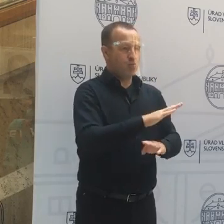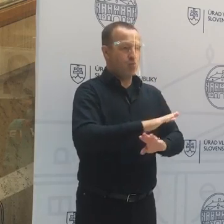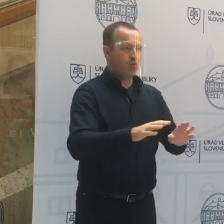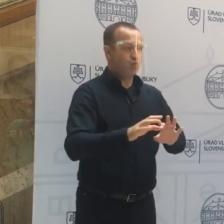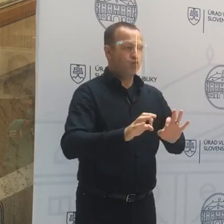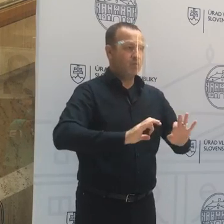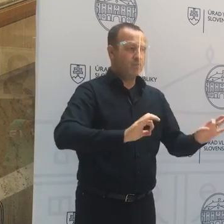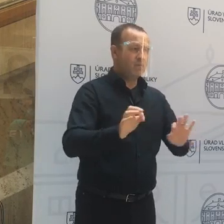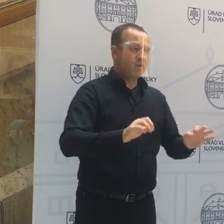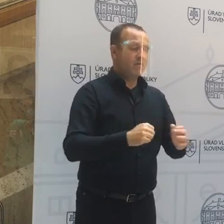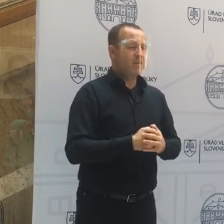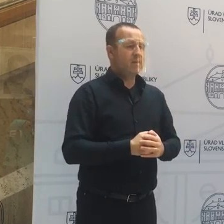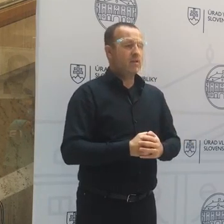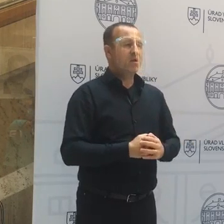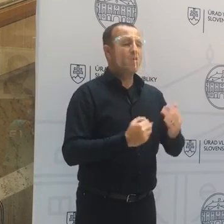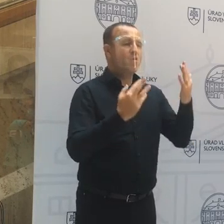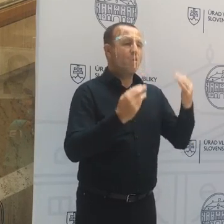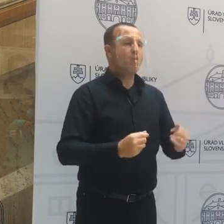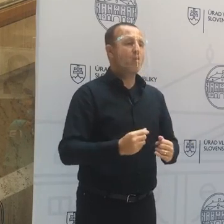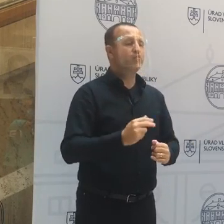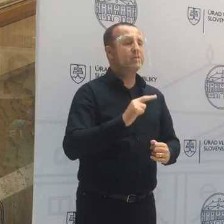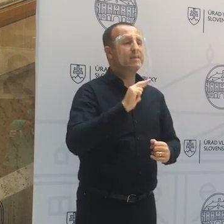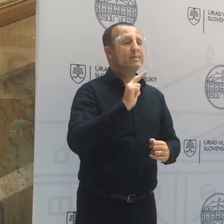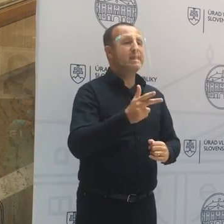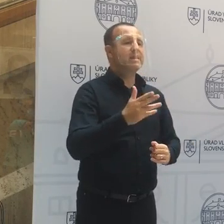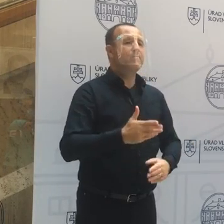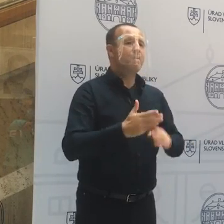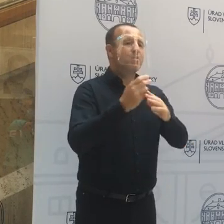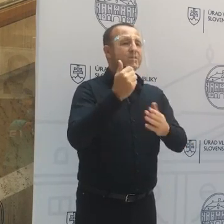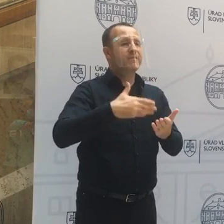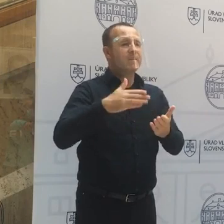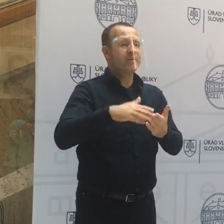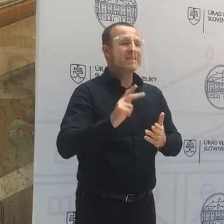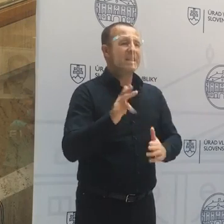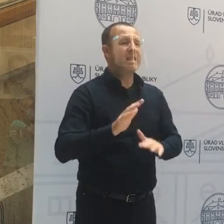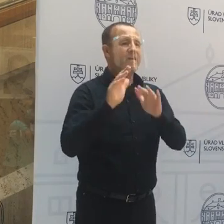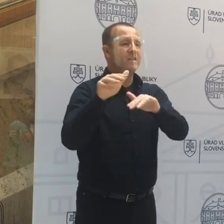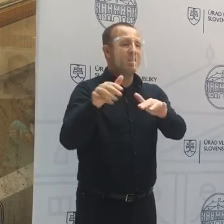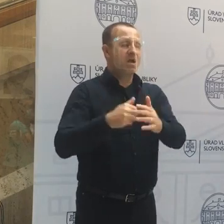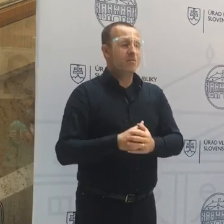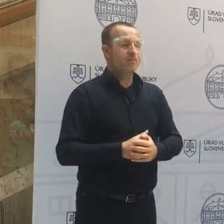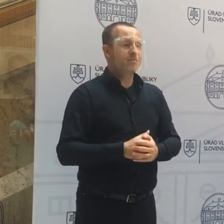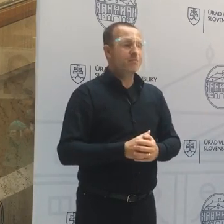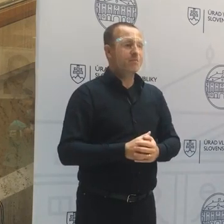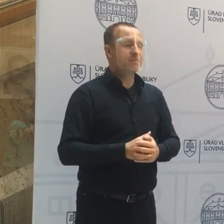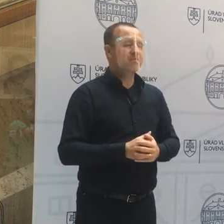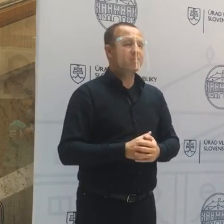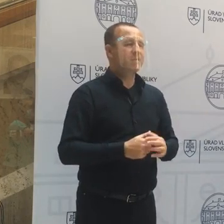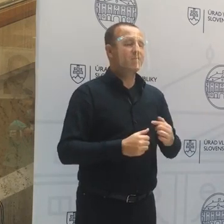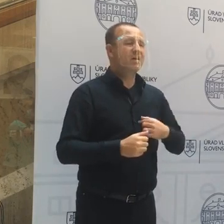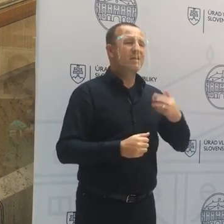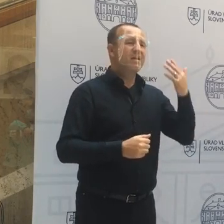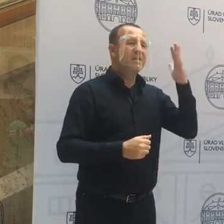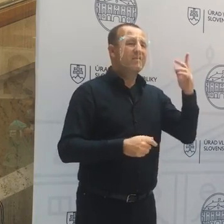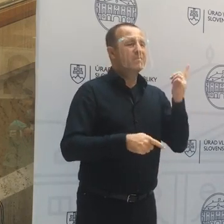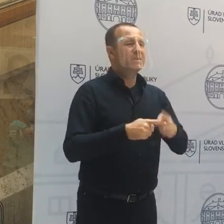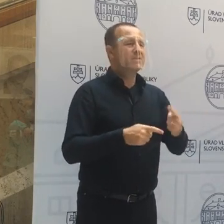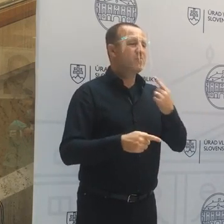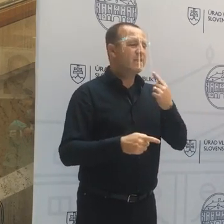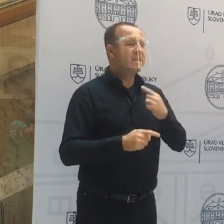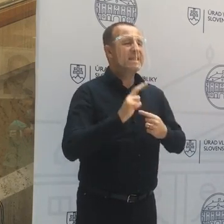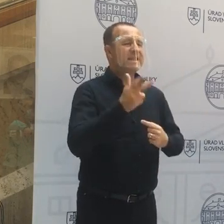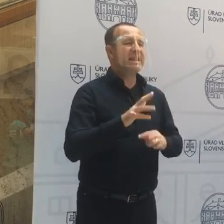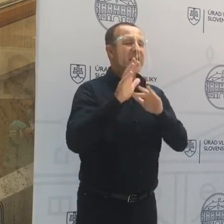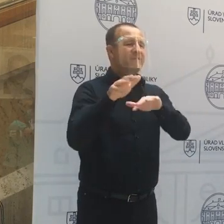vyhodnotiť, koľko by mohla stáť treťa vlna? Treťa vlna nemáme odhadnutú. Nevieme ju odhadnúť presne. My ju